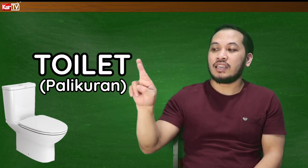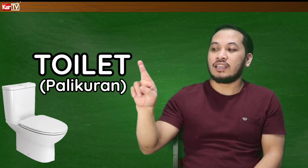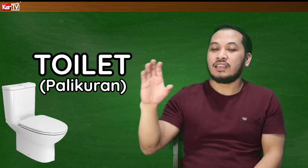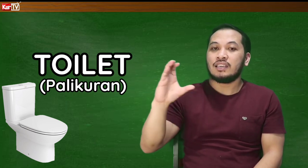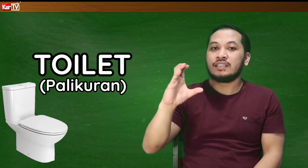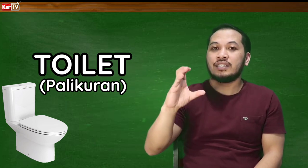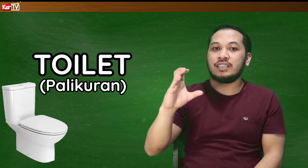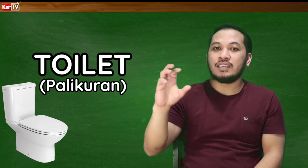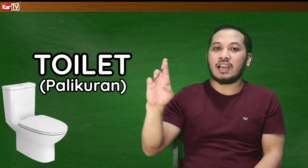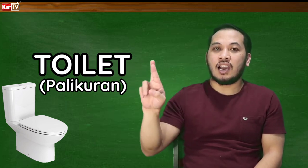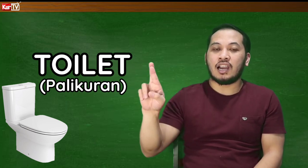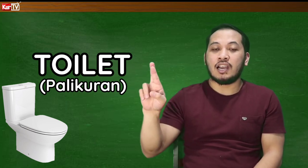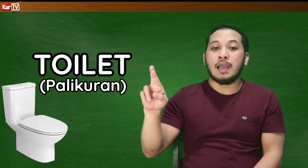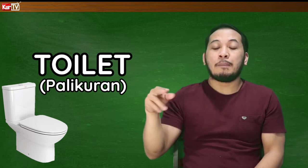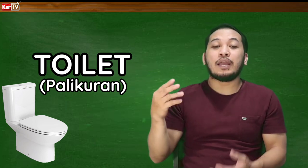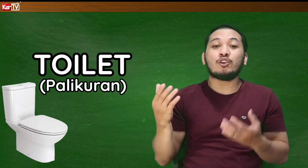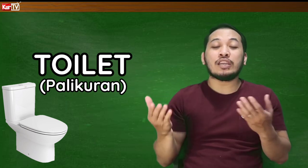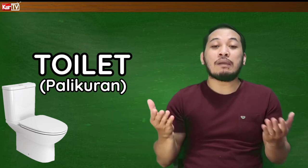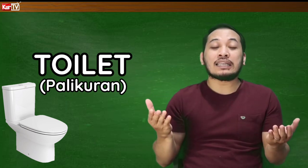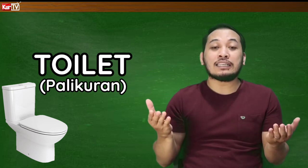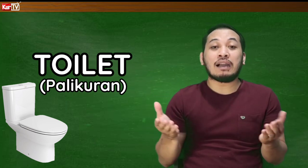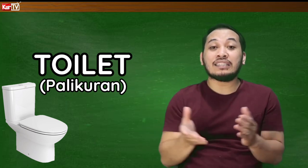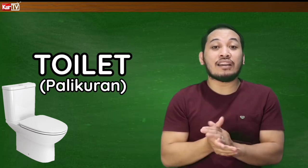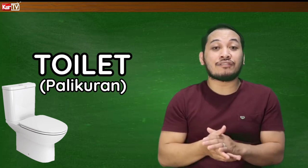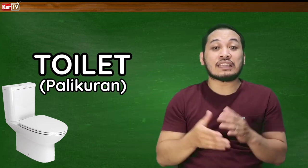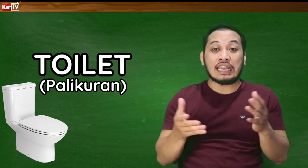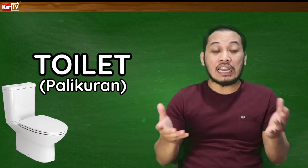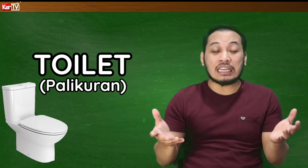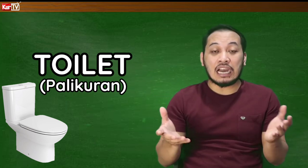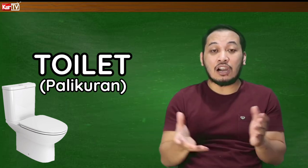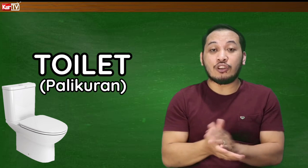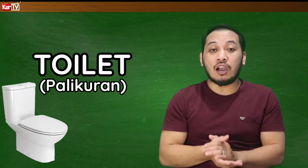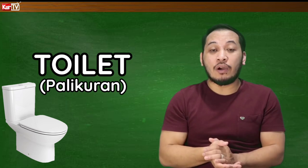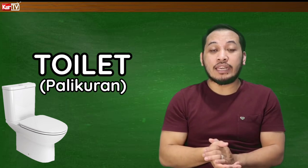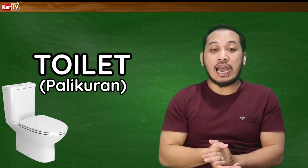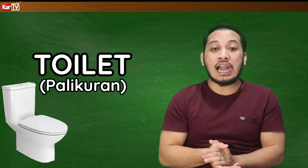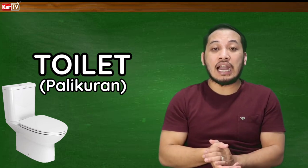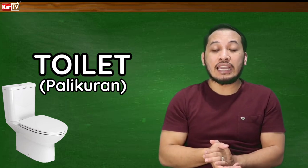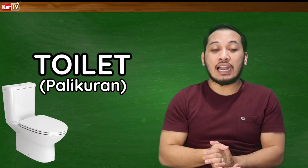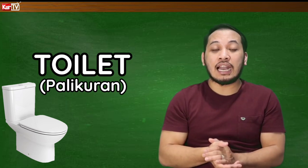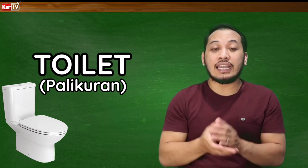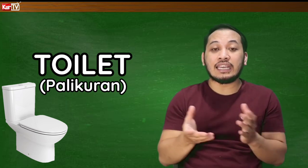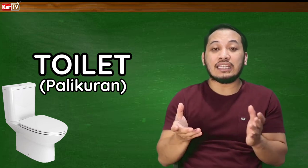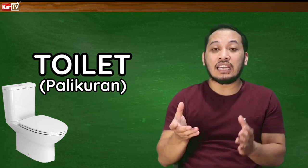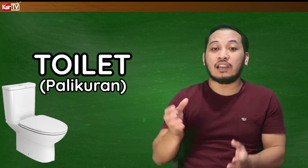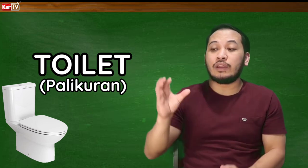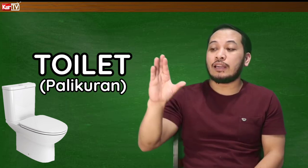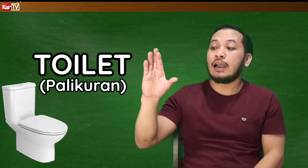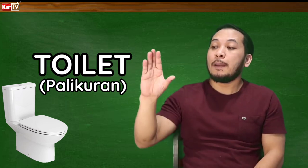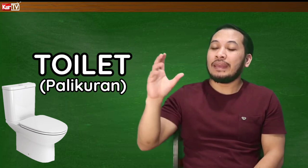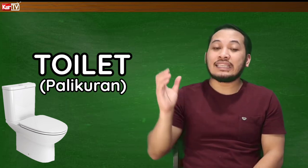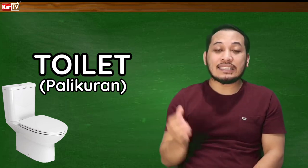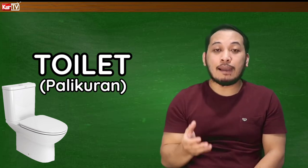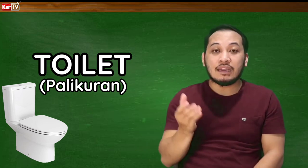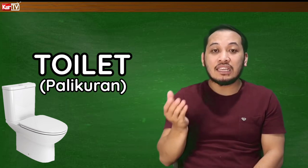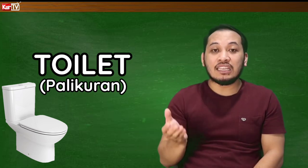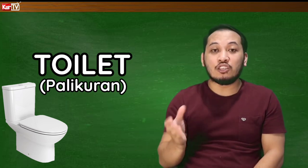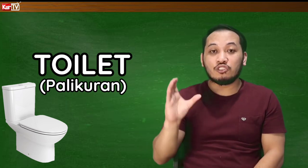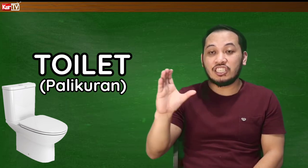ayan, CR. Pero yung iba kasing mga deaf, na talagang nakakaunawa na, ang kaya na nilang gawin na, pinagsasama na nila yung